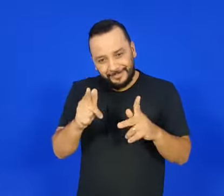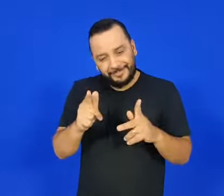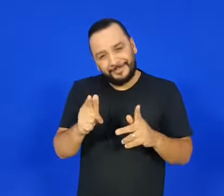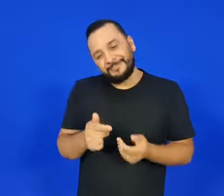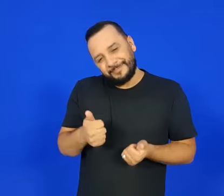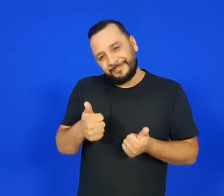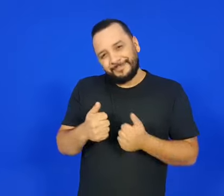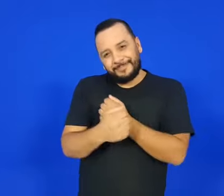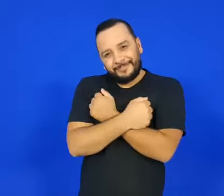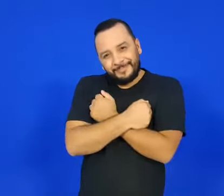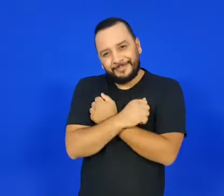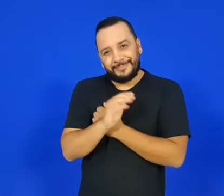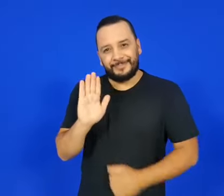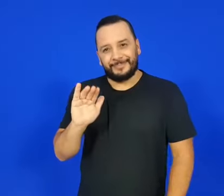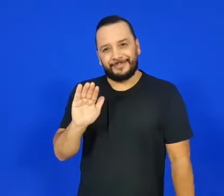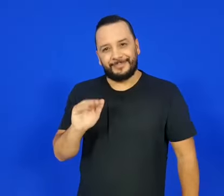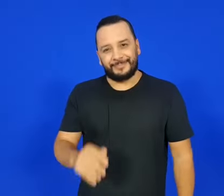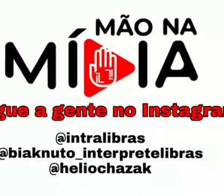Deu para entender a dica? Um abraço, tchau, tchau.